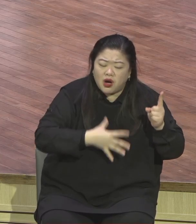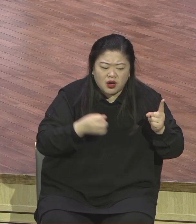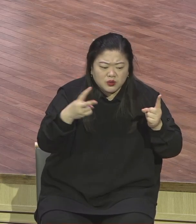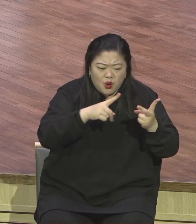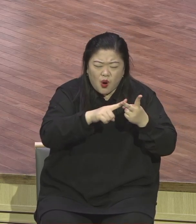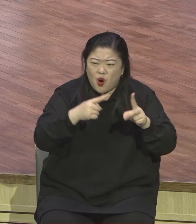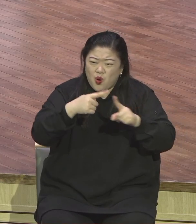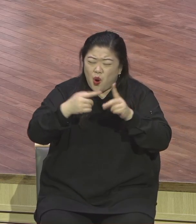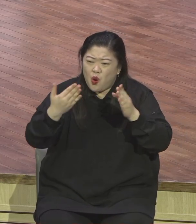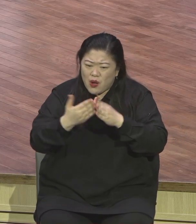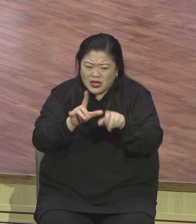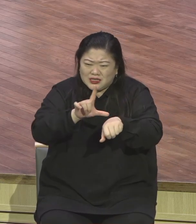내가 더 피곤하지